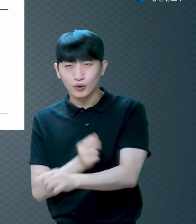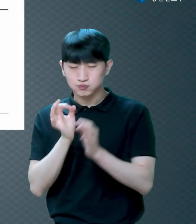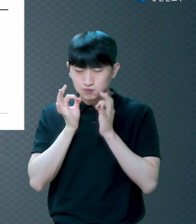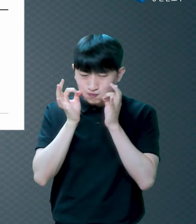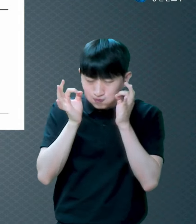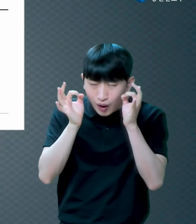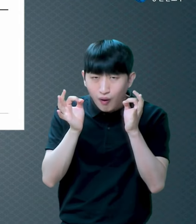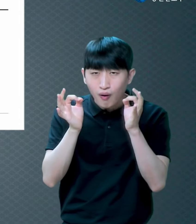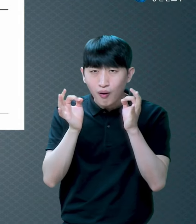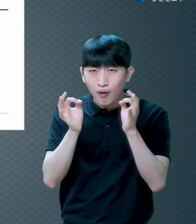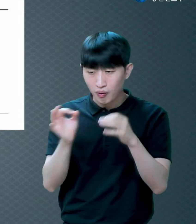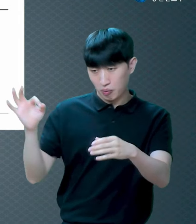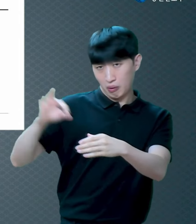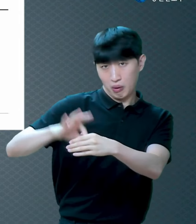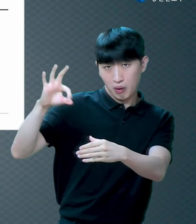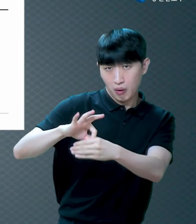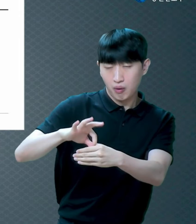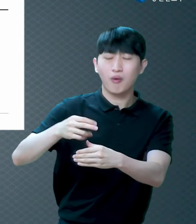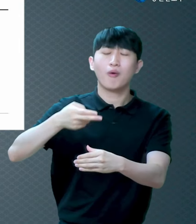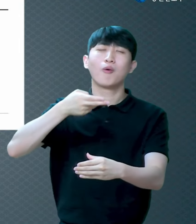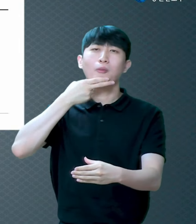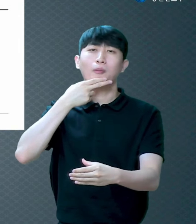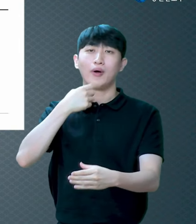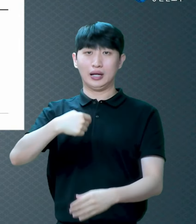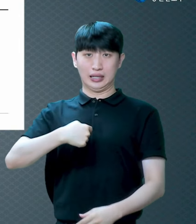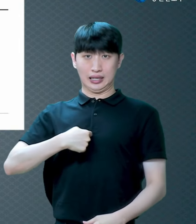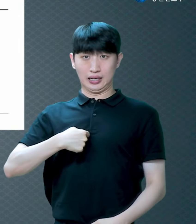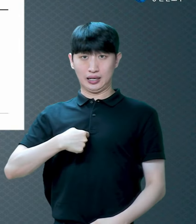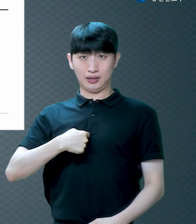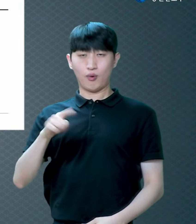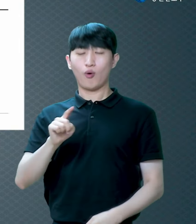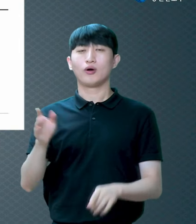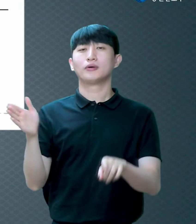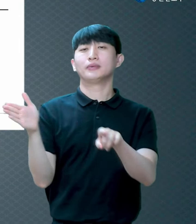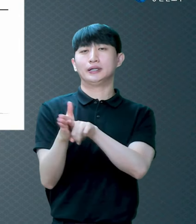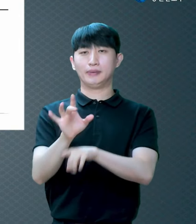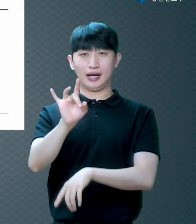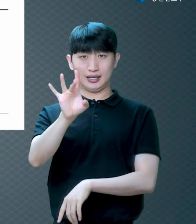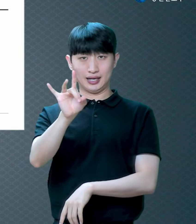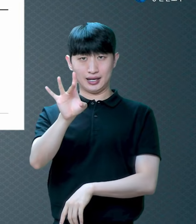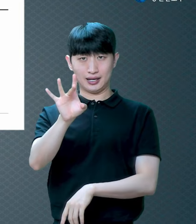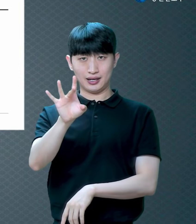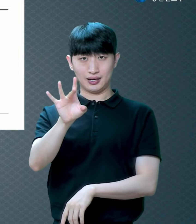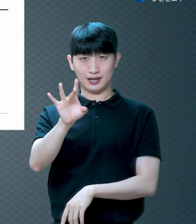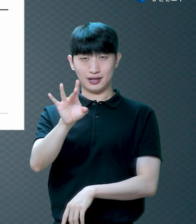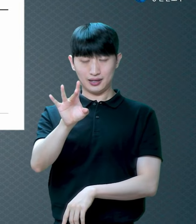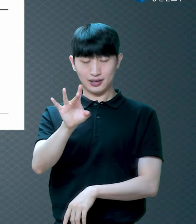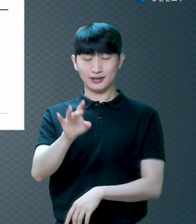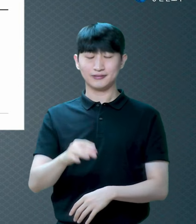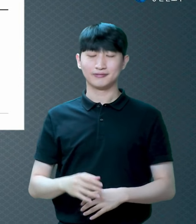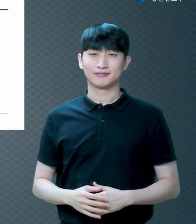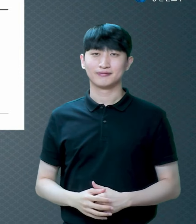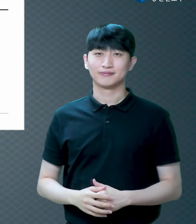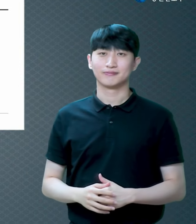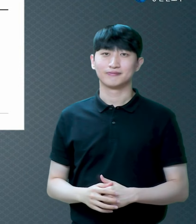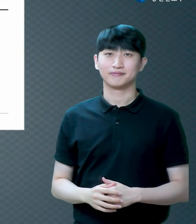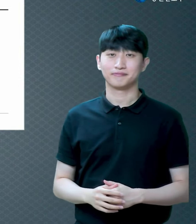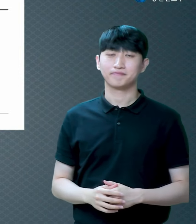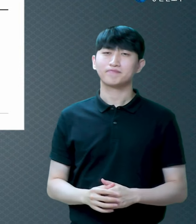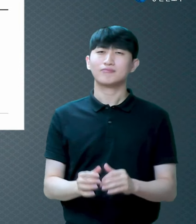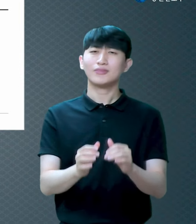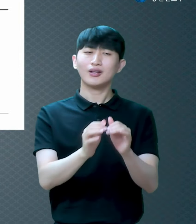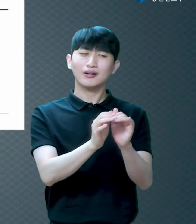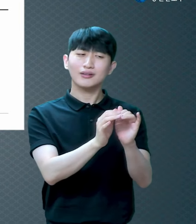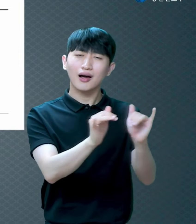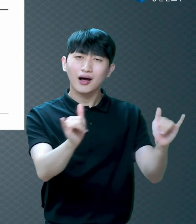내가 한 것은 믿은 것 밖에 없어요 그게 하나님의 방법이에요 그러니까 사람들은